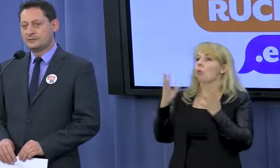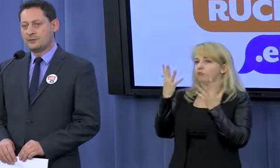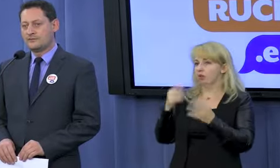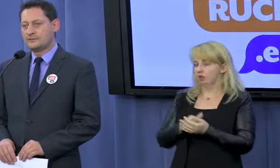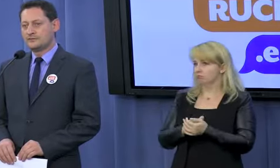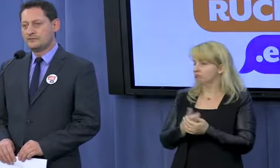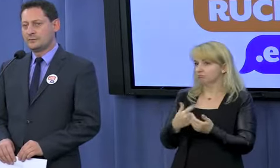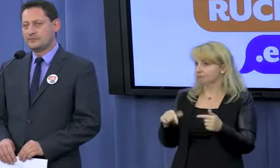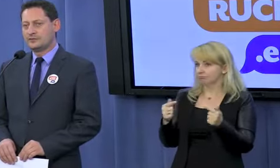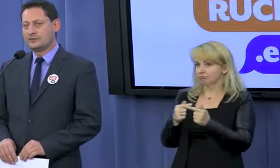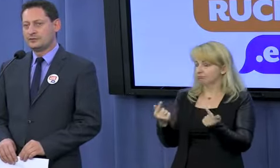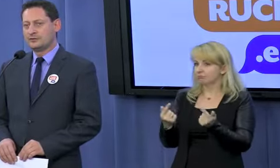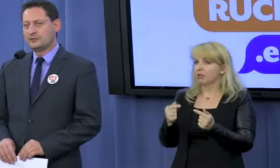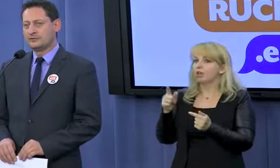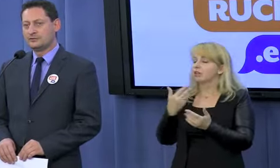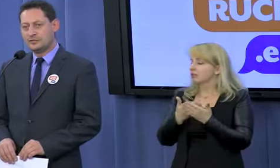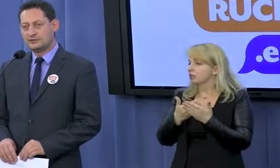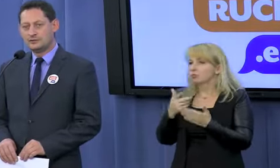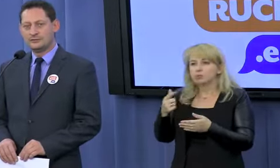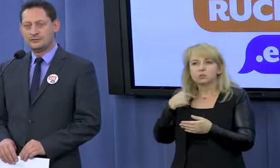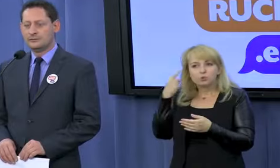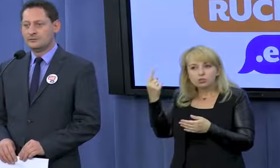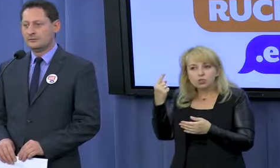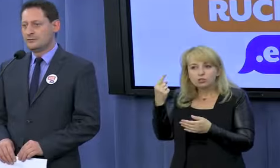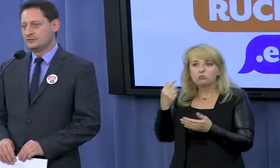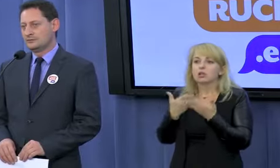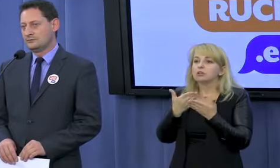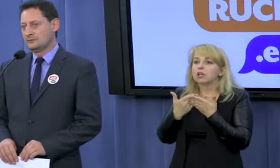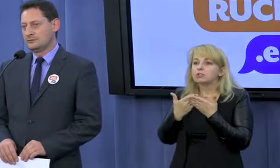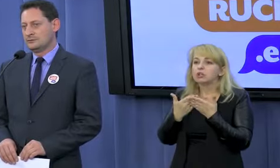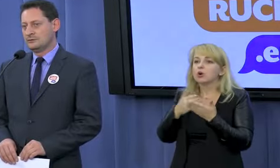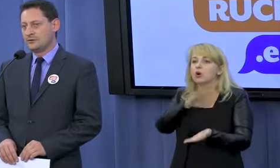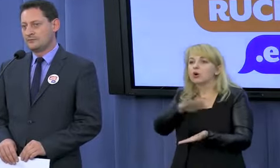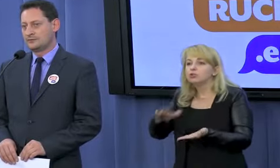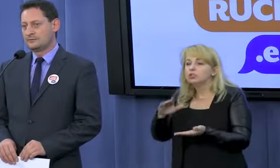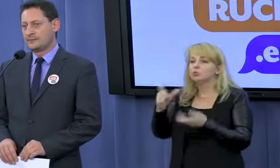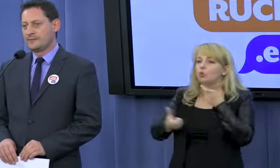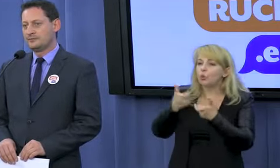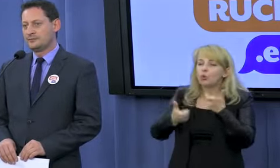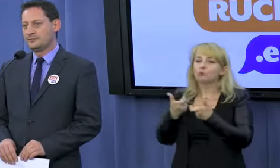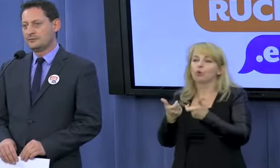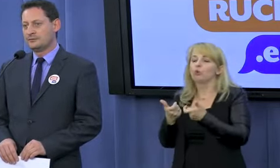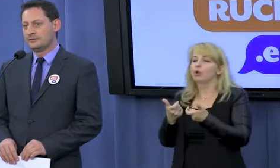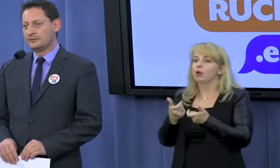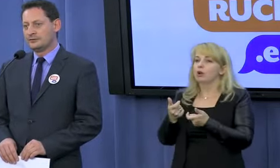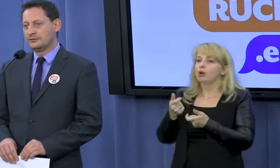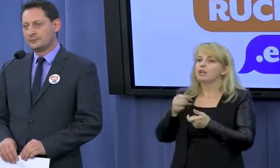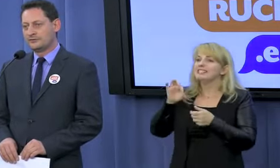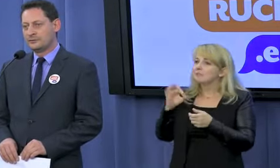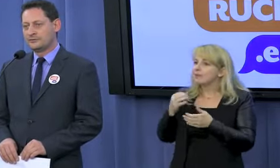insynuował w swojej wypowiedzie, iż to dzieci uwodzą duchownych. Tego typu